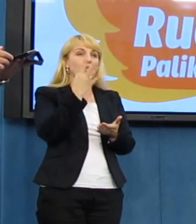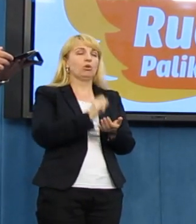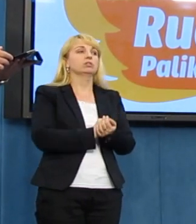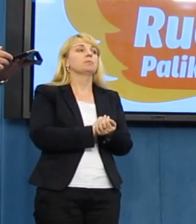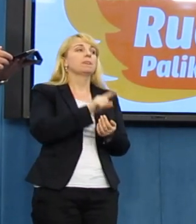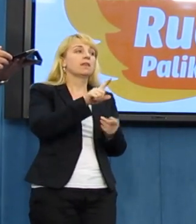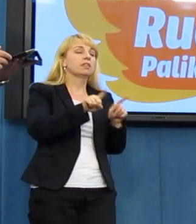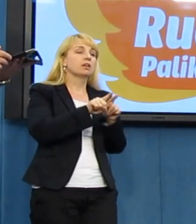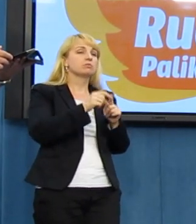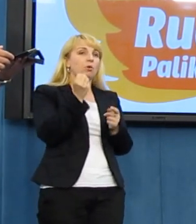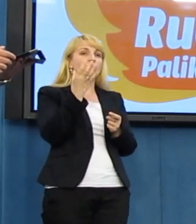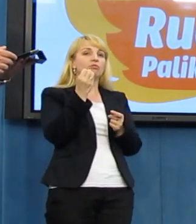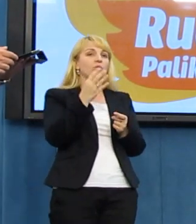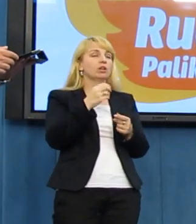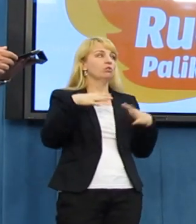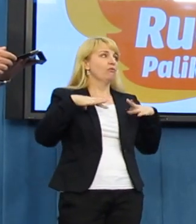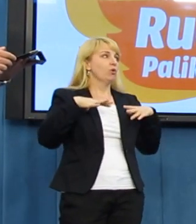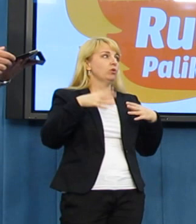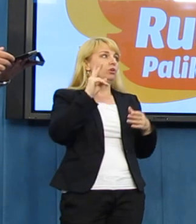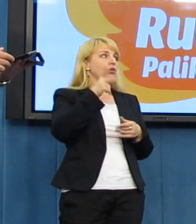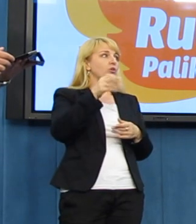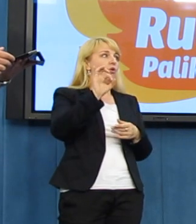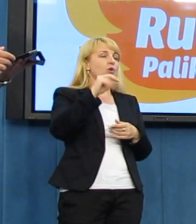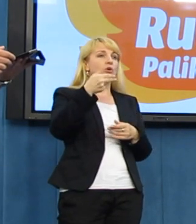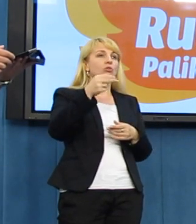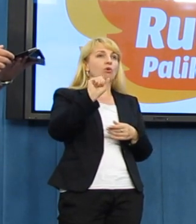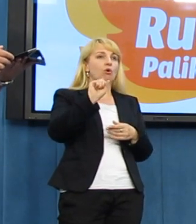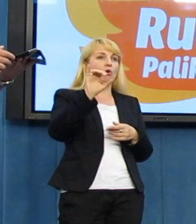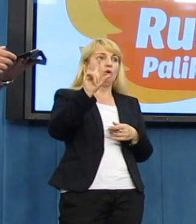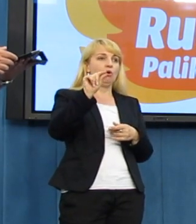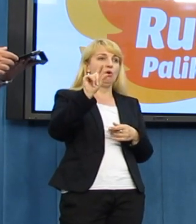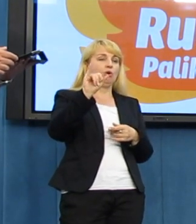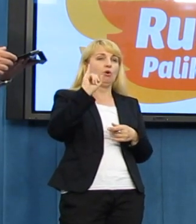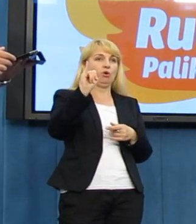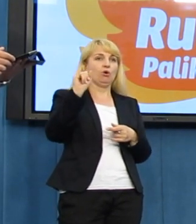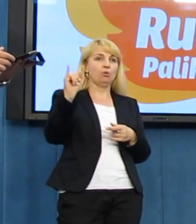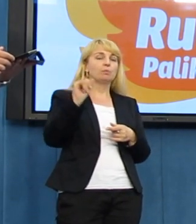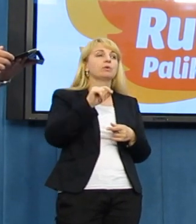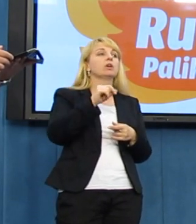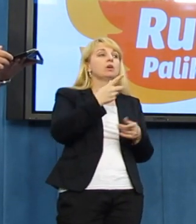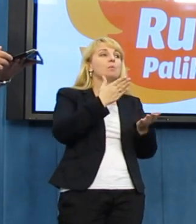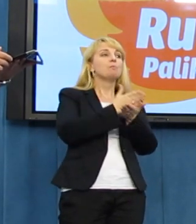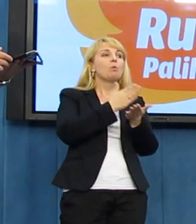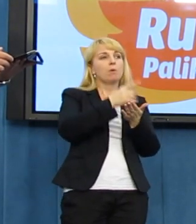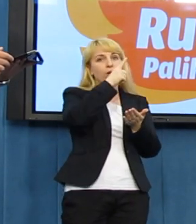konopi, który pomaga ludziom, którzy mają kłopoty z prawem związku, sposiadają niewielkich ilości